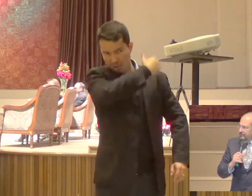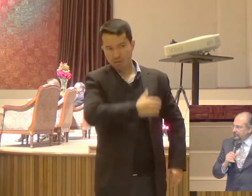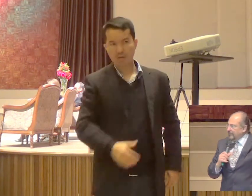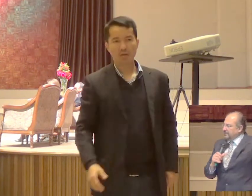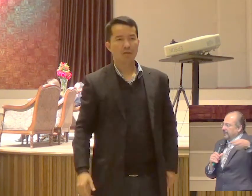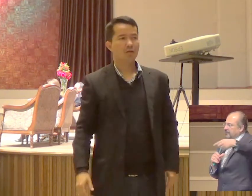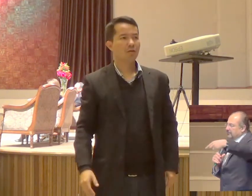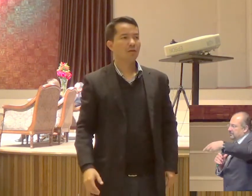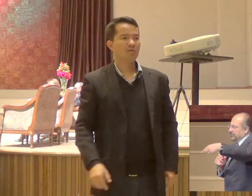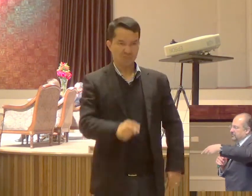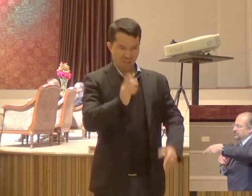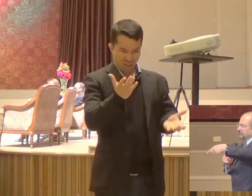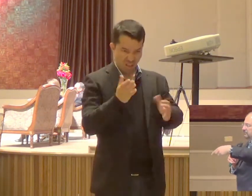Quer entrar aqui Entra certinho